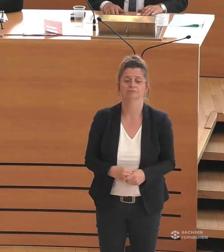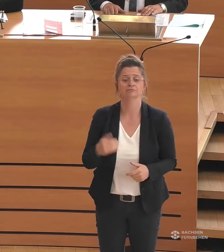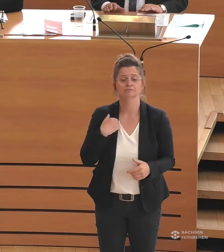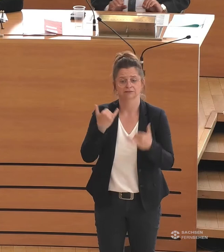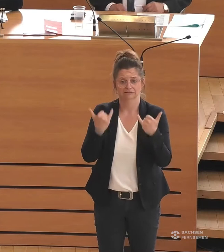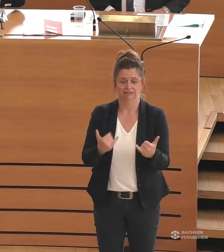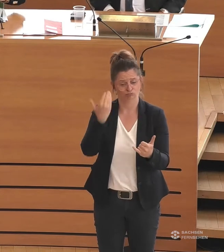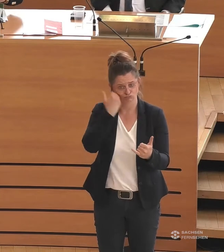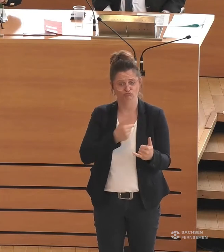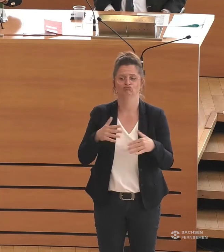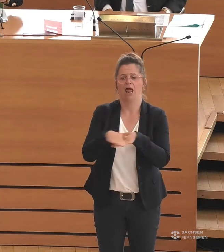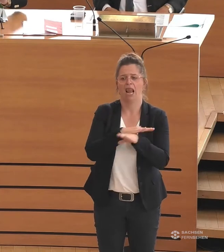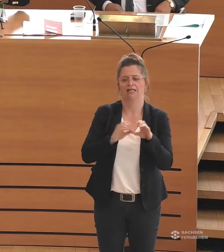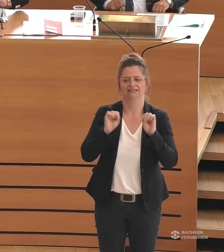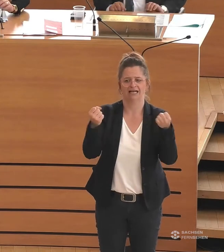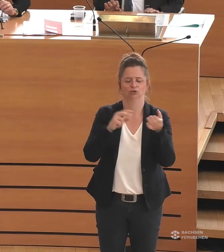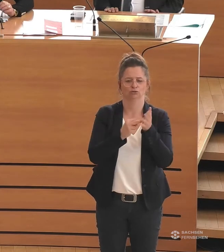Schwitzer. Dankeschön.